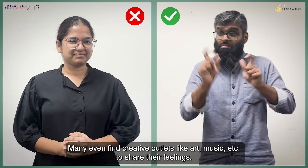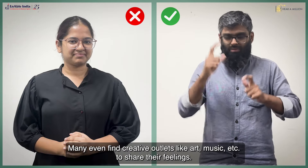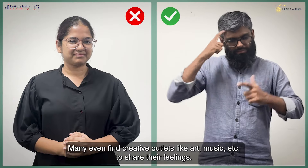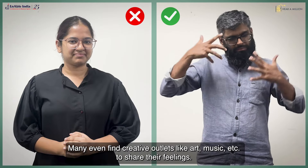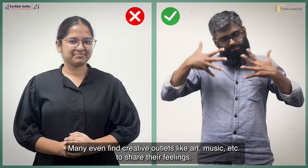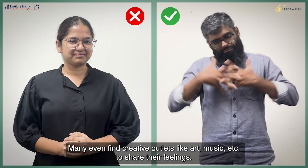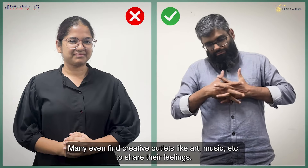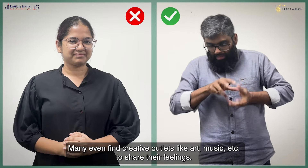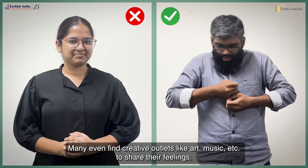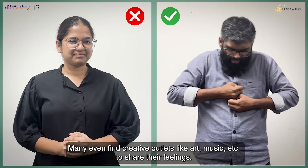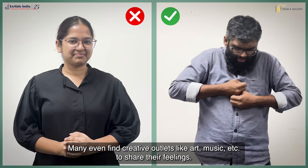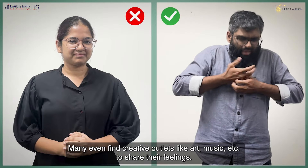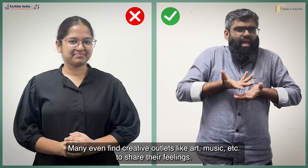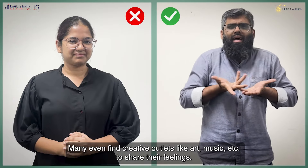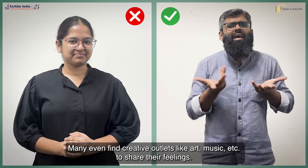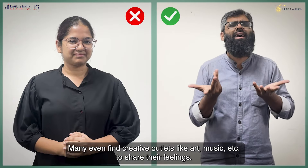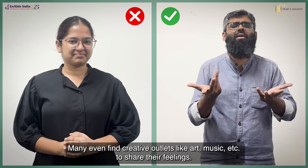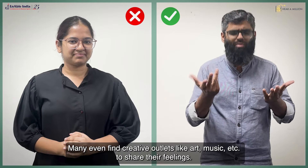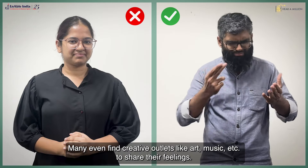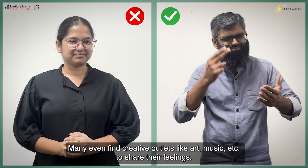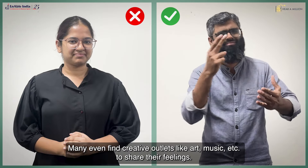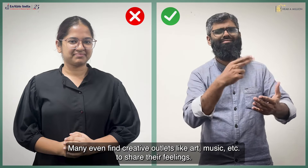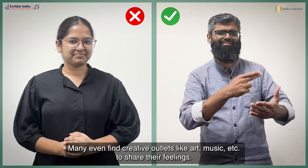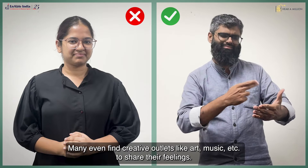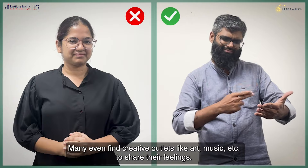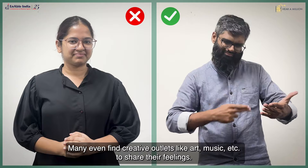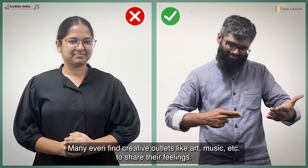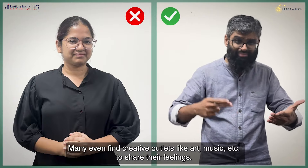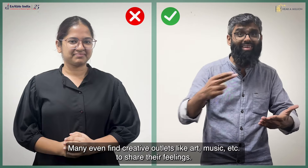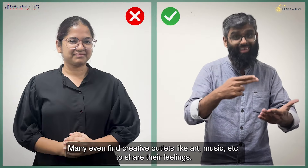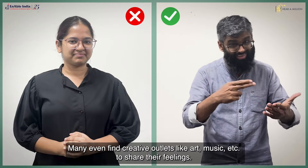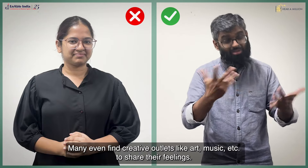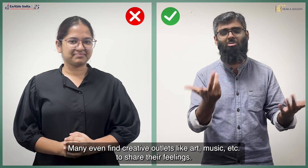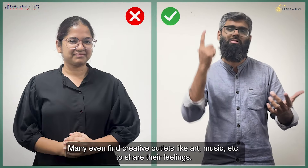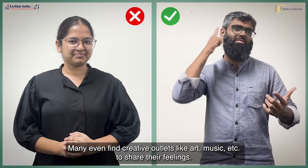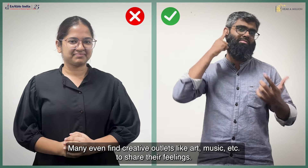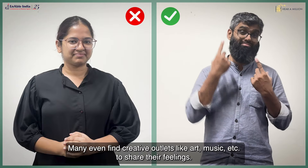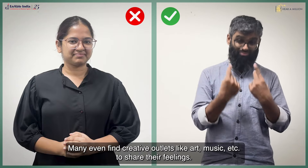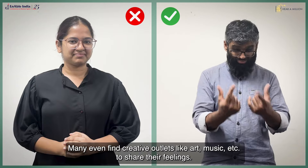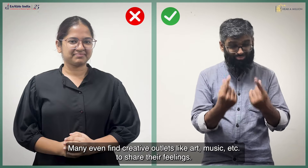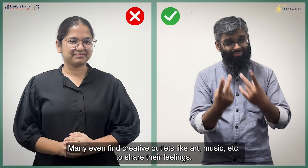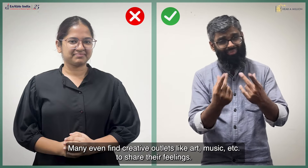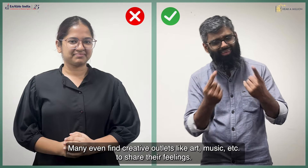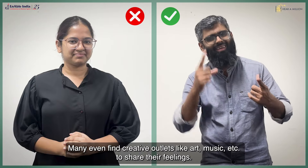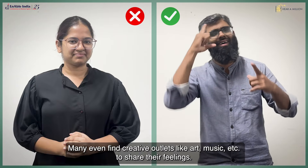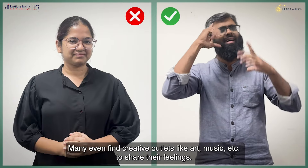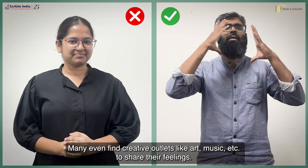साजा करने के लिए कला, संगीत, आदी जैसे रचनात्मक माध्यम भी ठूनते है